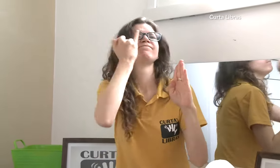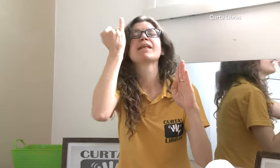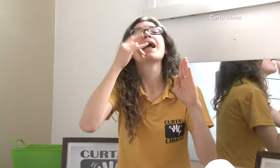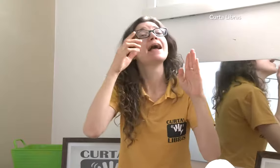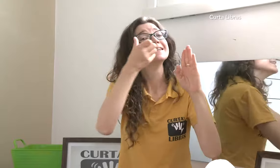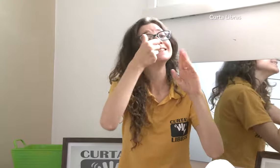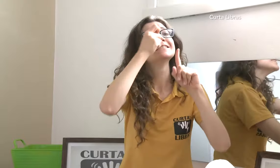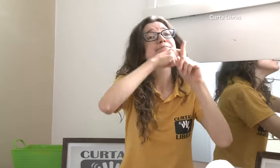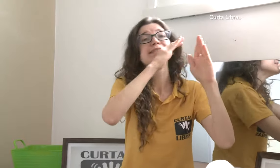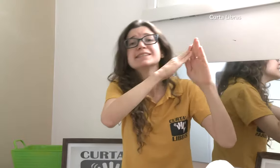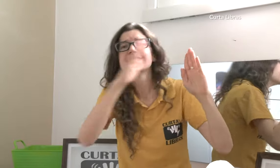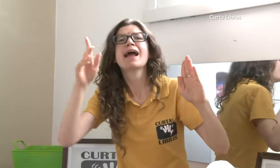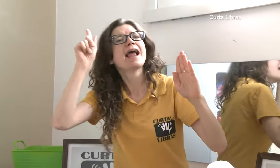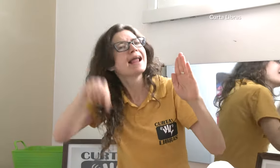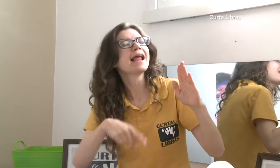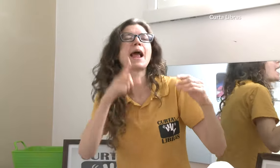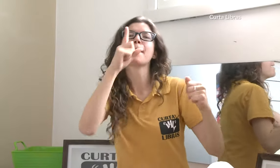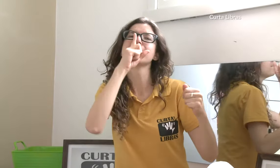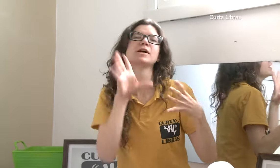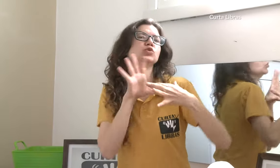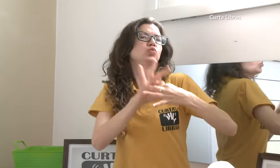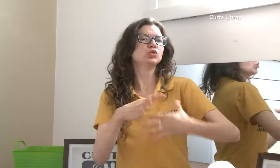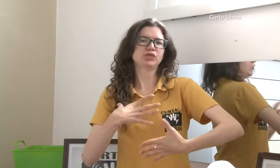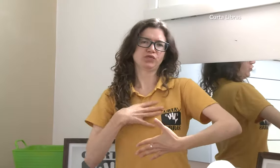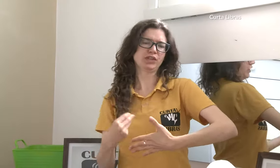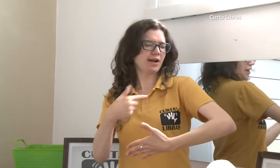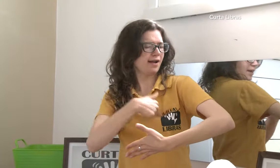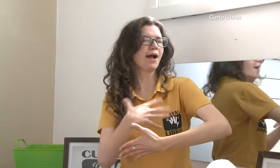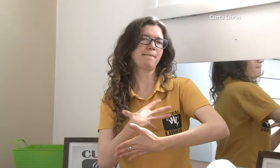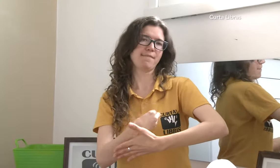bebê. Até os 6 meses e durante este tempo o bebê fica junto da mãe.